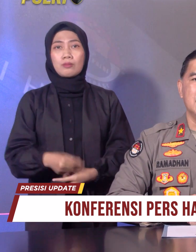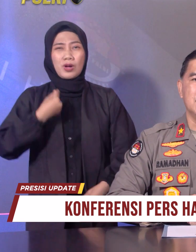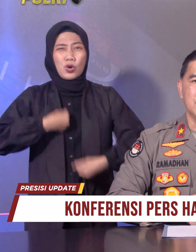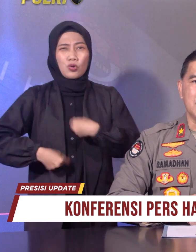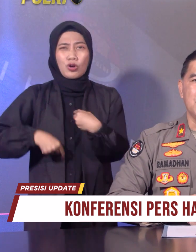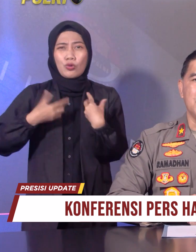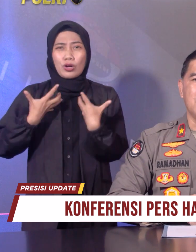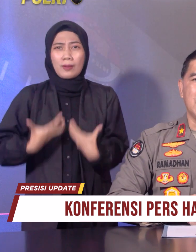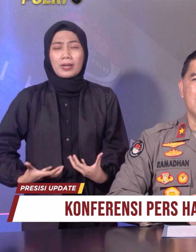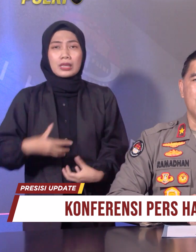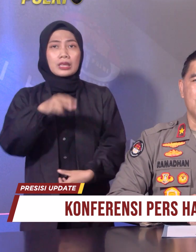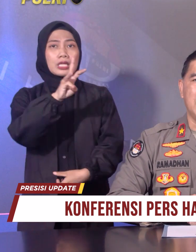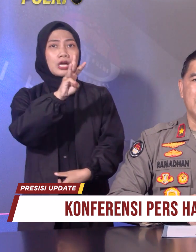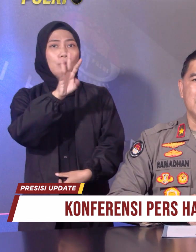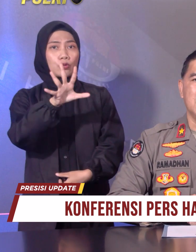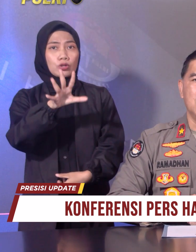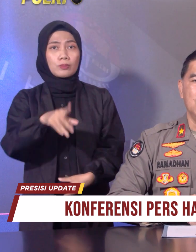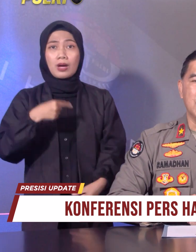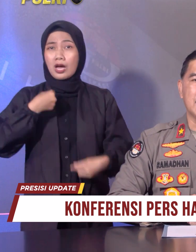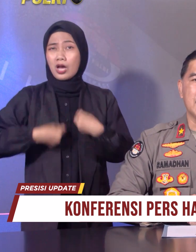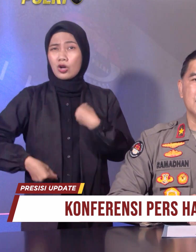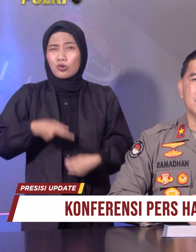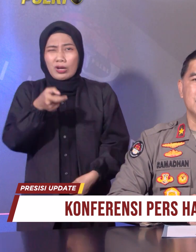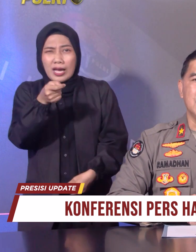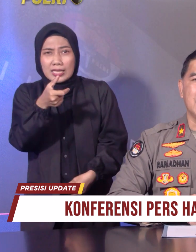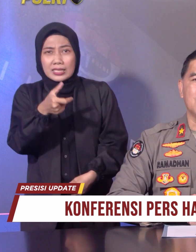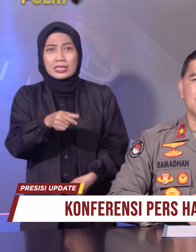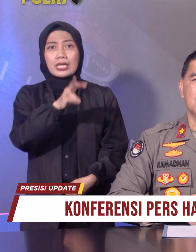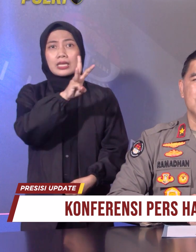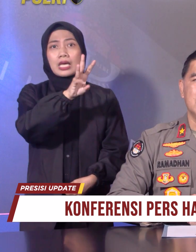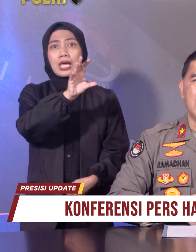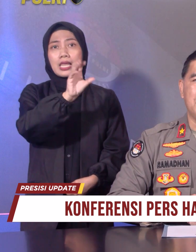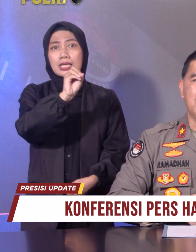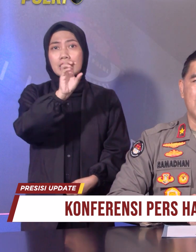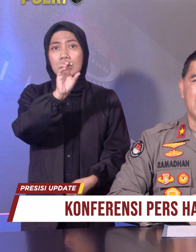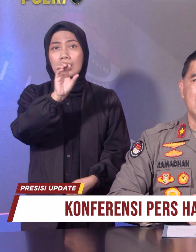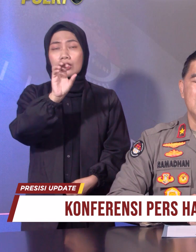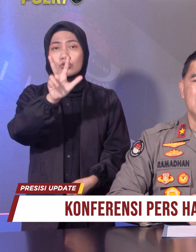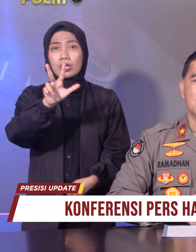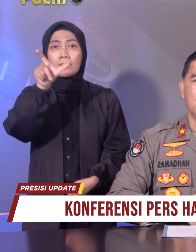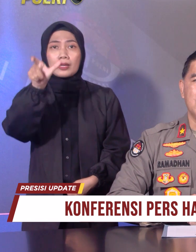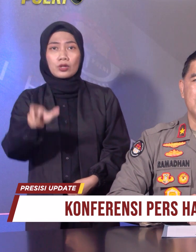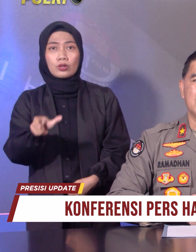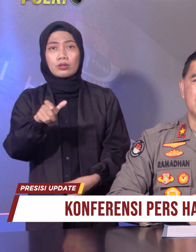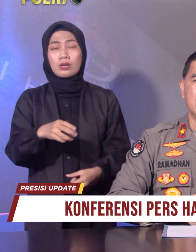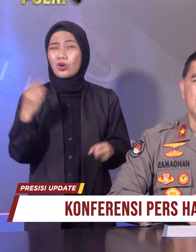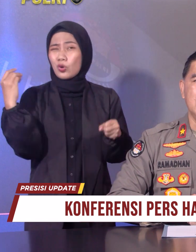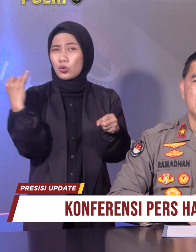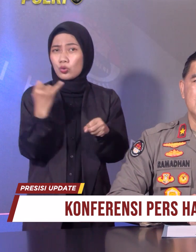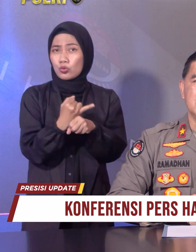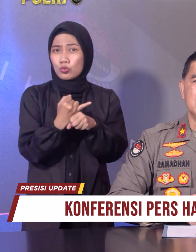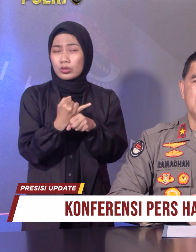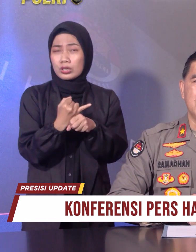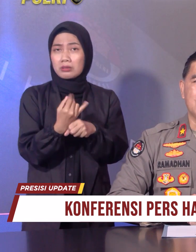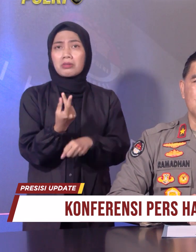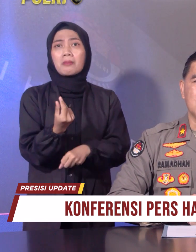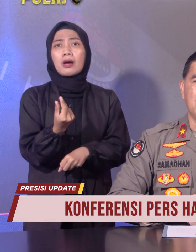berat 35 orang, korban luka ringan 308 orang, kerugian materi